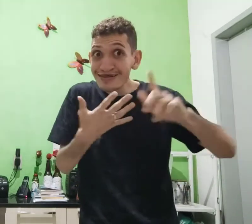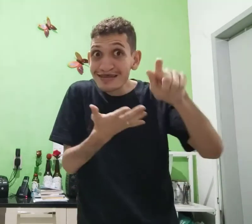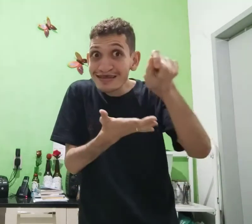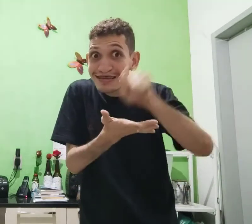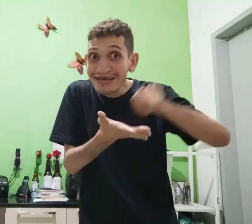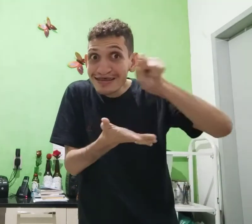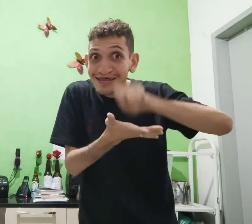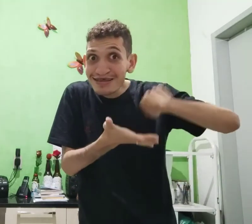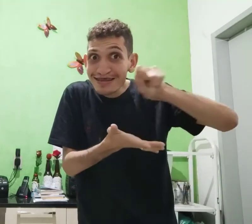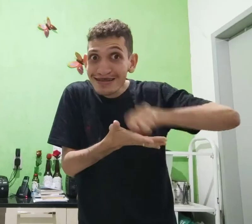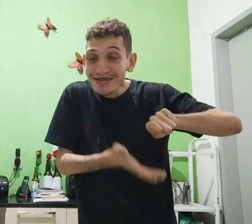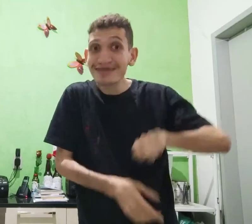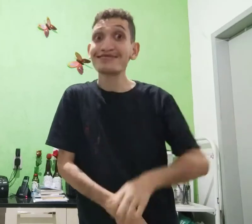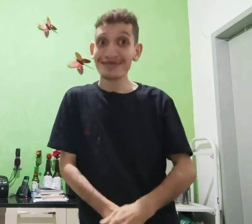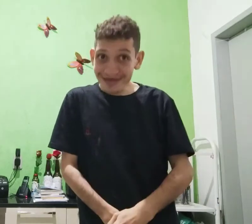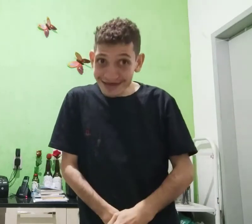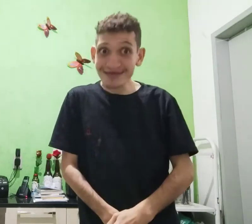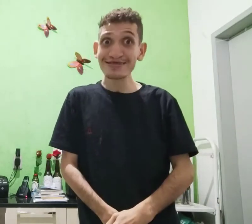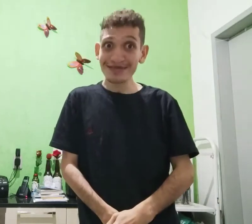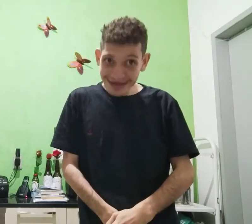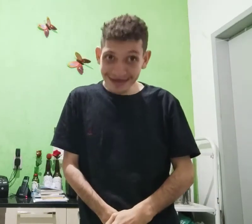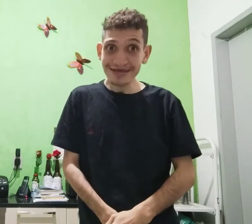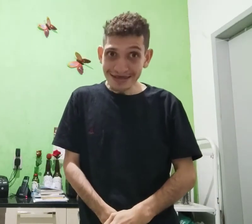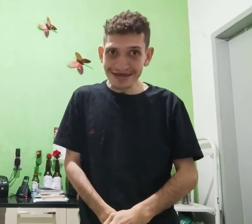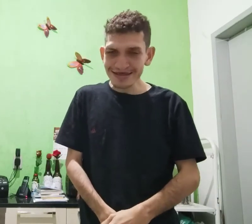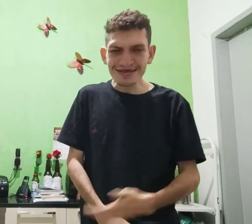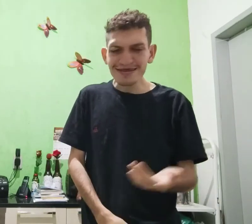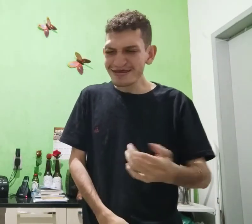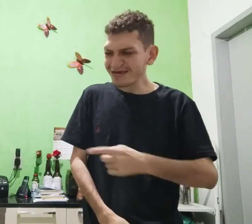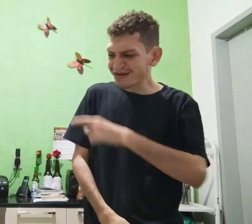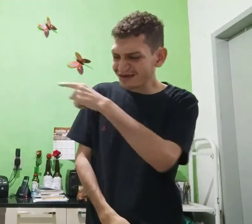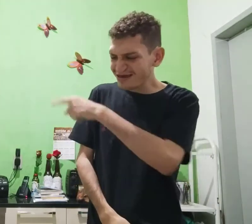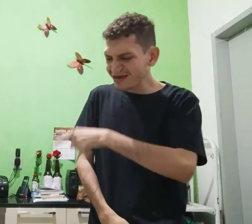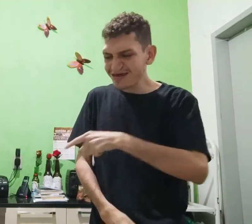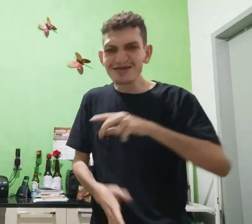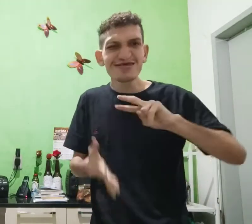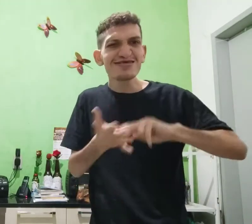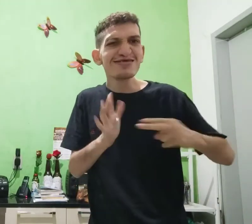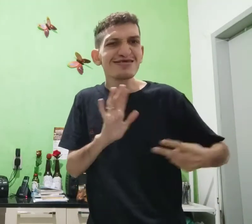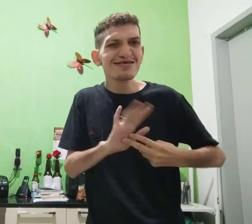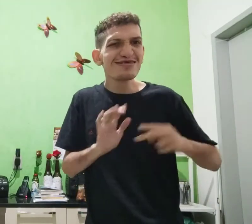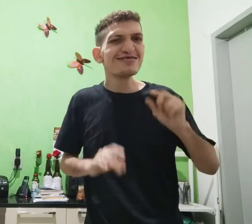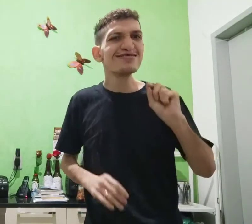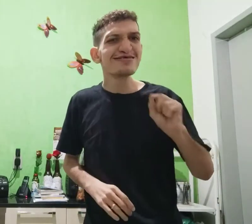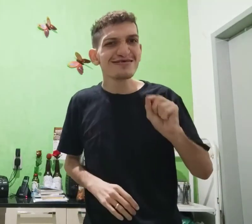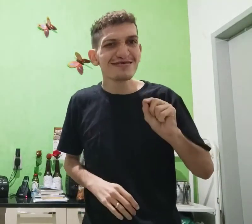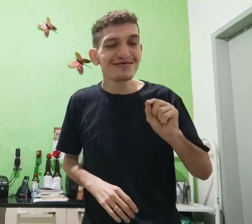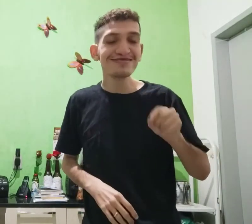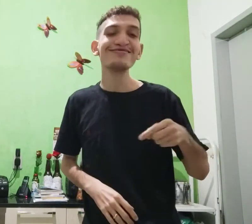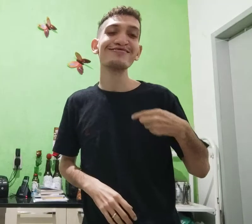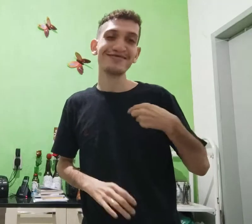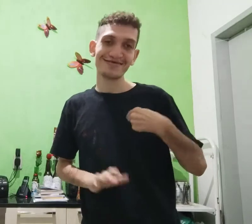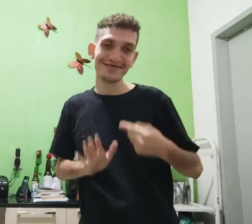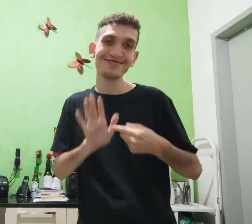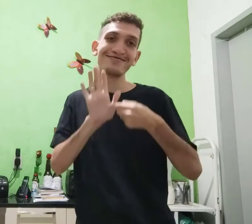isso e isso, Libra e Sinalização, é, então, esse e esse significa o quê?